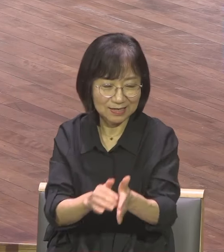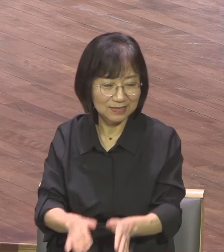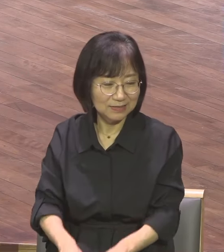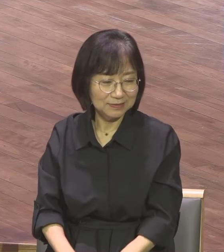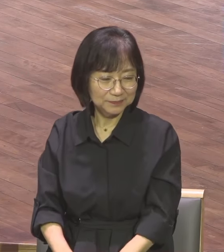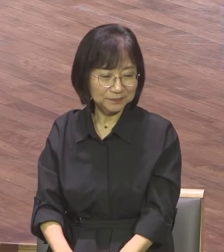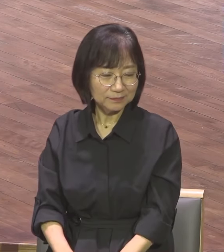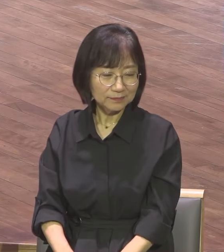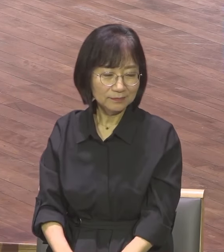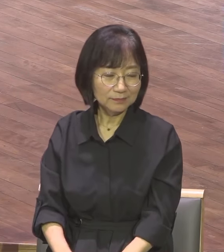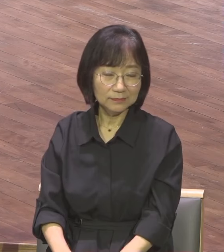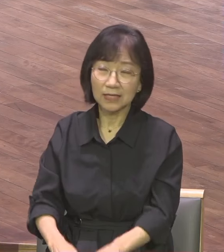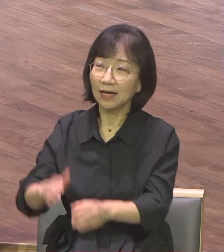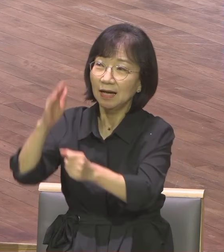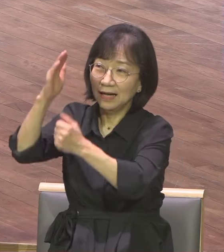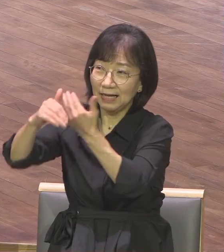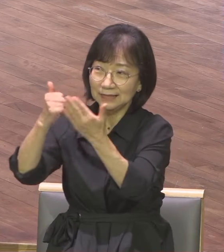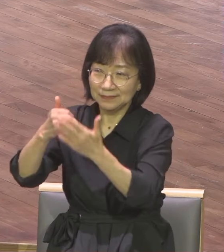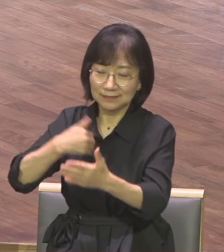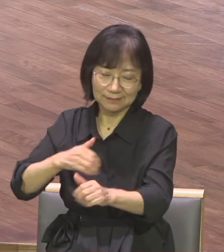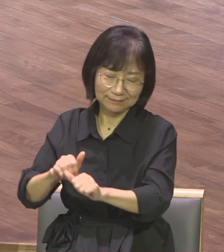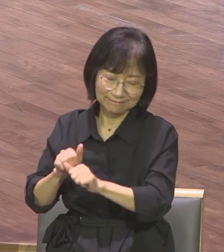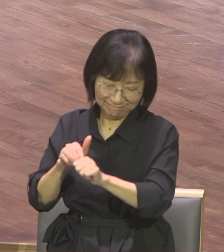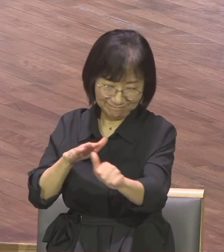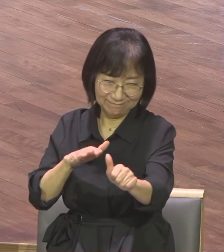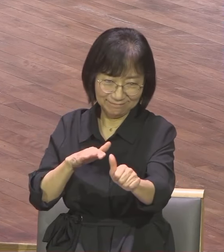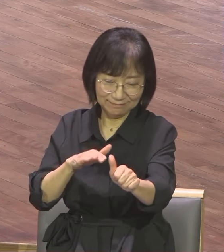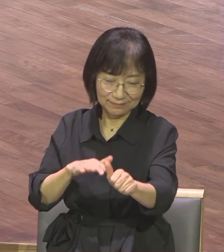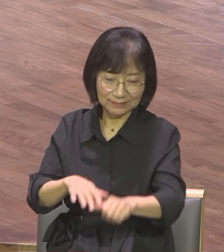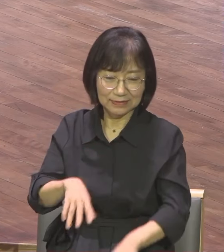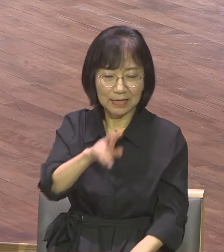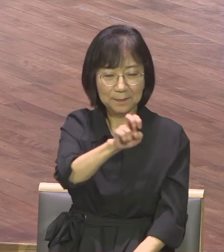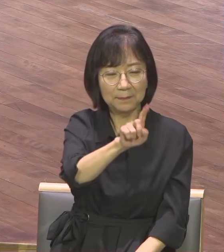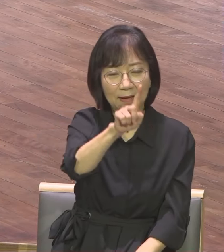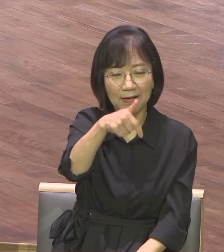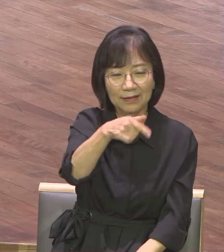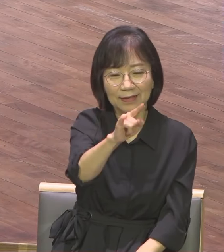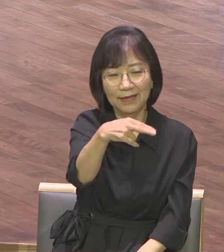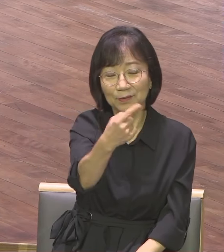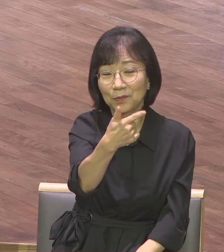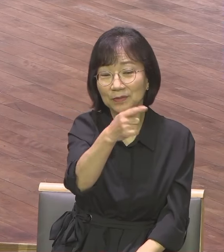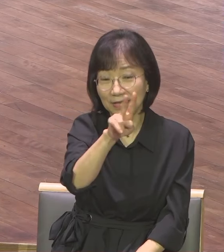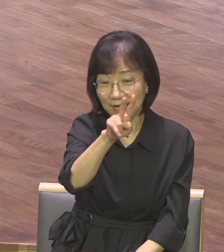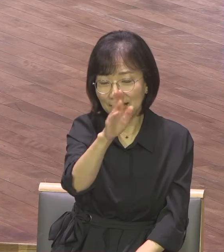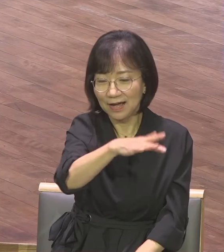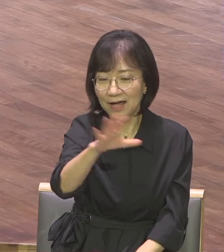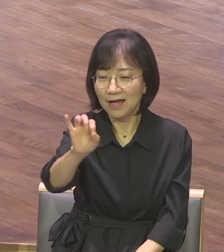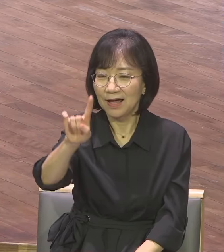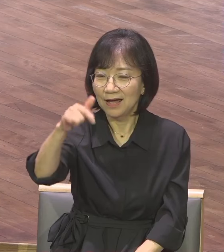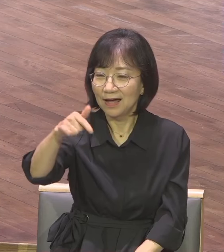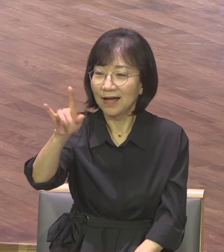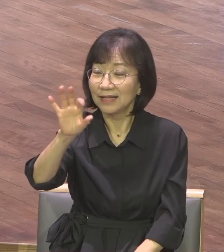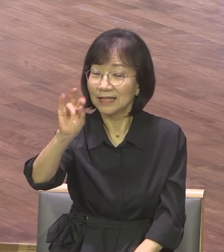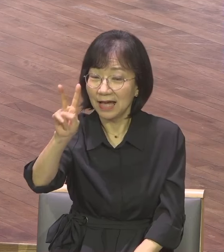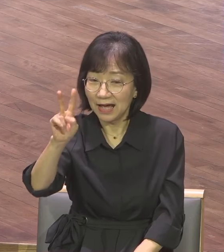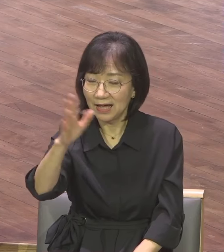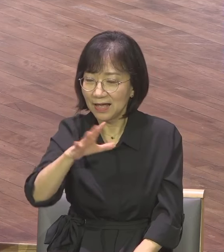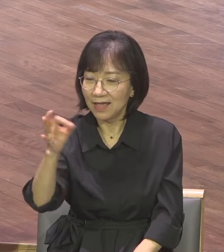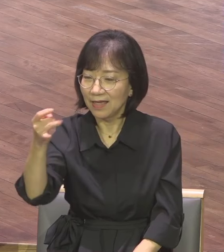일방적으로 나를 파송해서 마게다노와 아가에 보금을 증거했다 그리고 예배소에서 보금을 증거했다 그리고